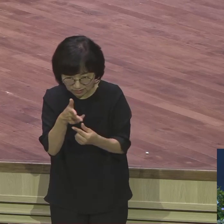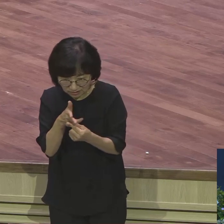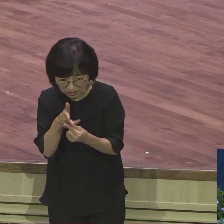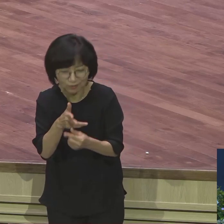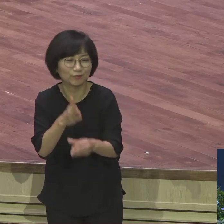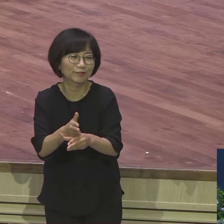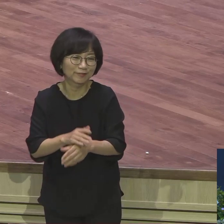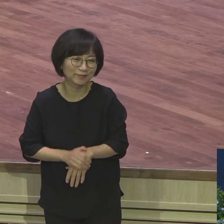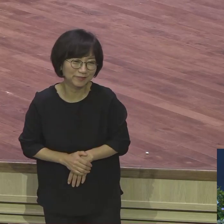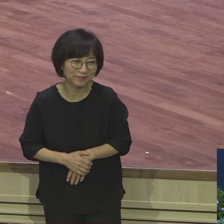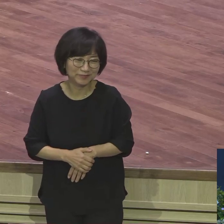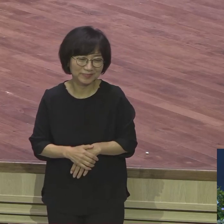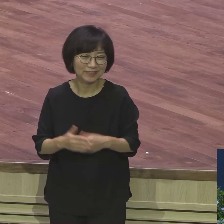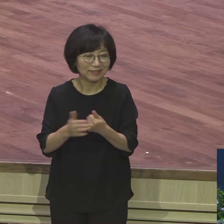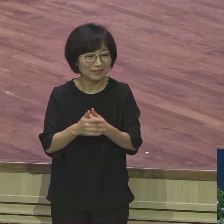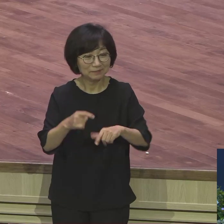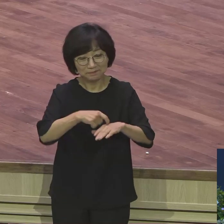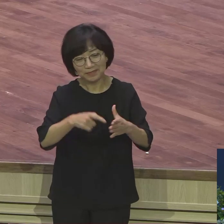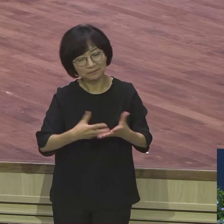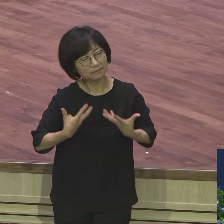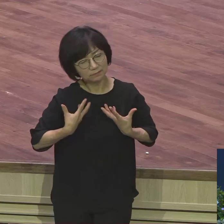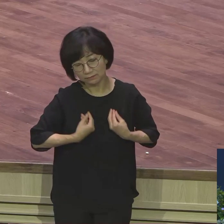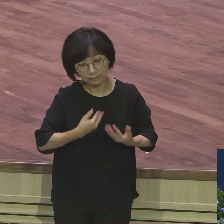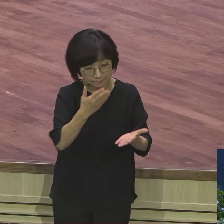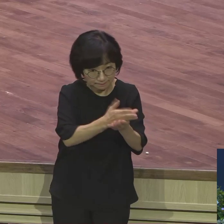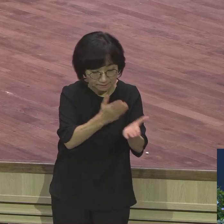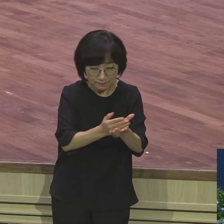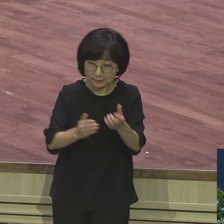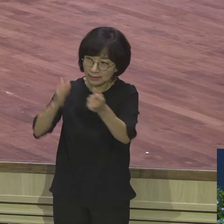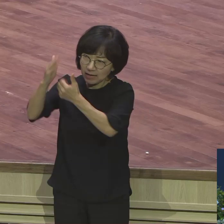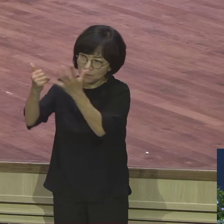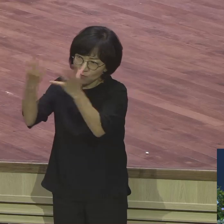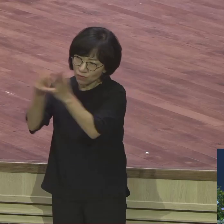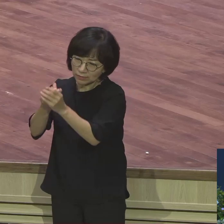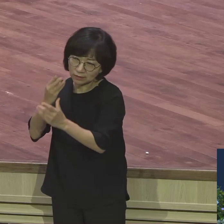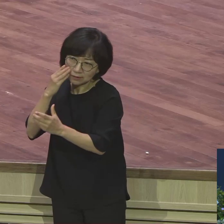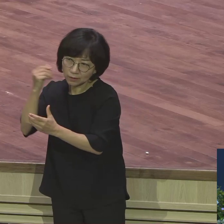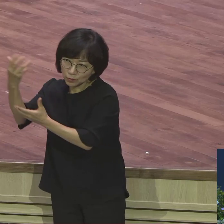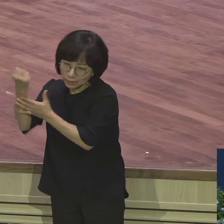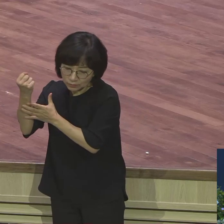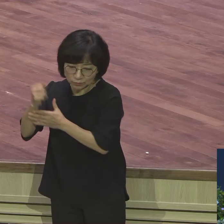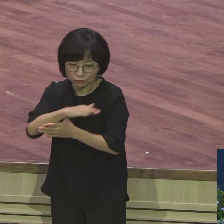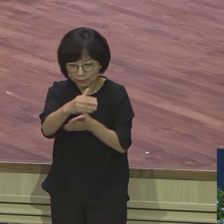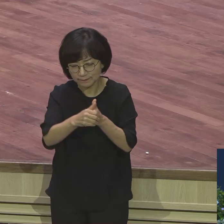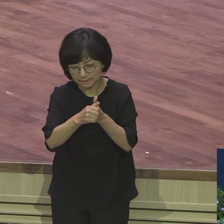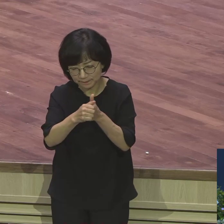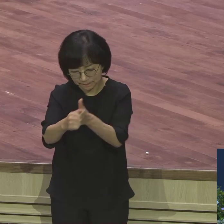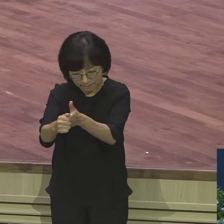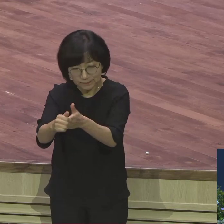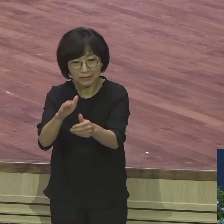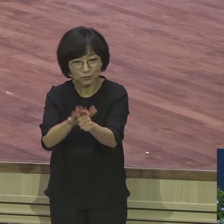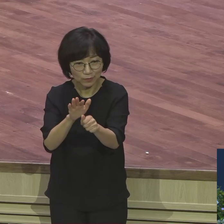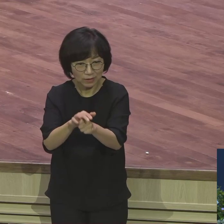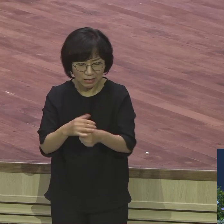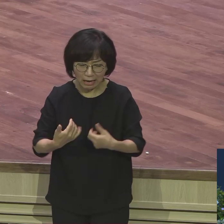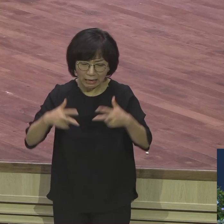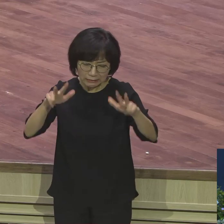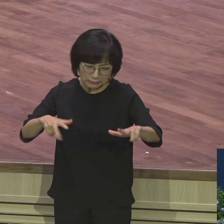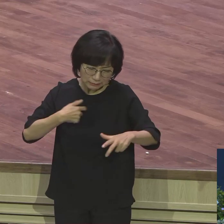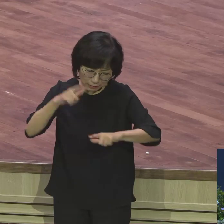요셉처럼 하나님은 절대 형통으로 나를 이끌어 주신다 내 비록 지금 노회생활 같은 처참한 자손님